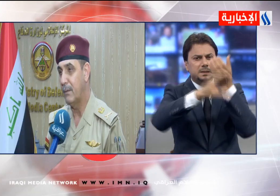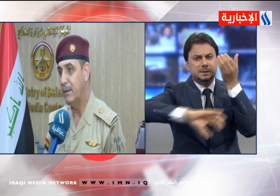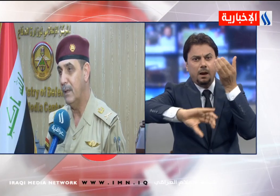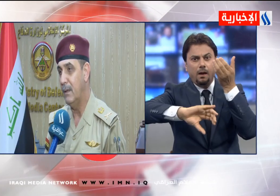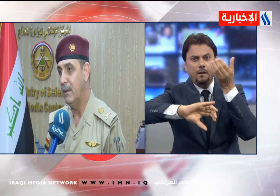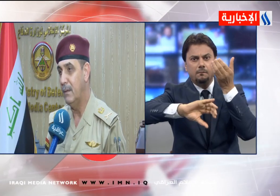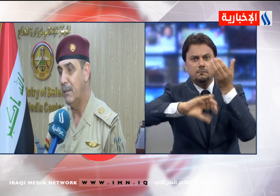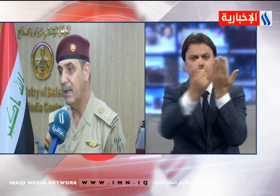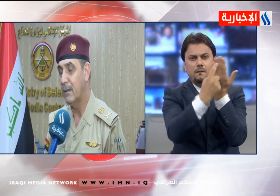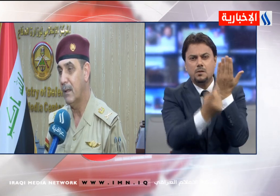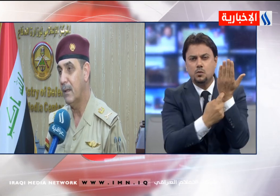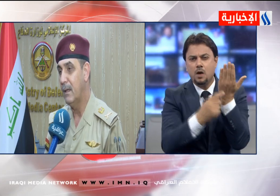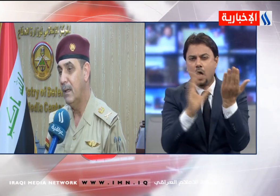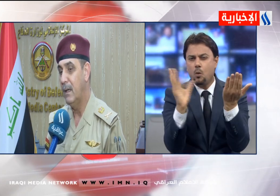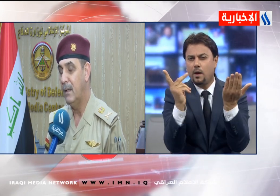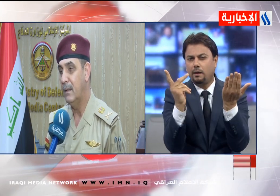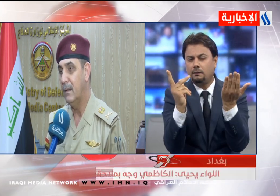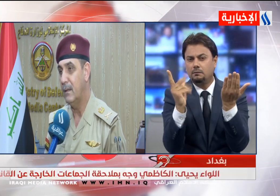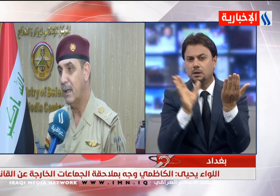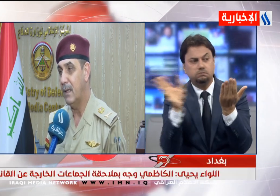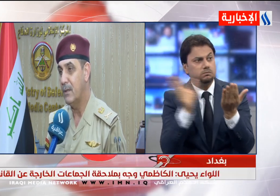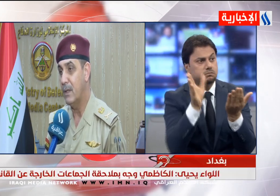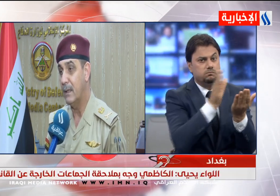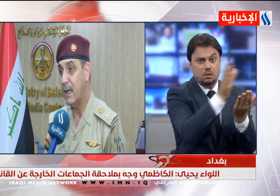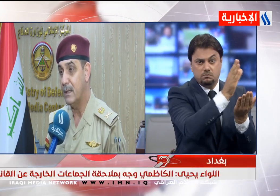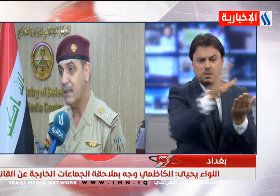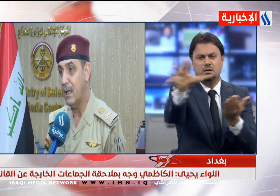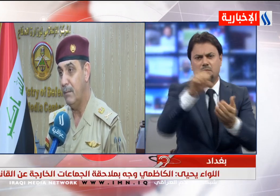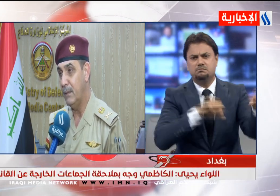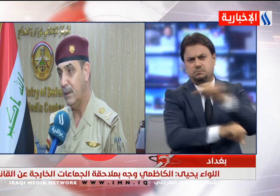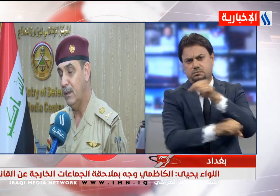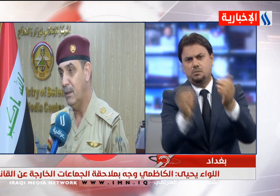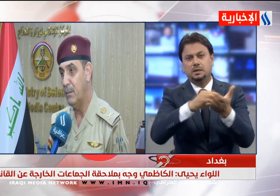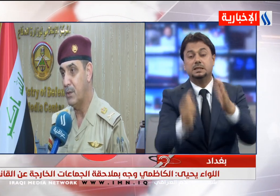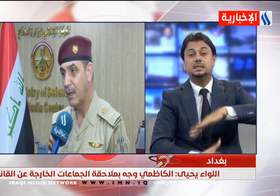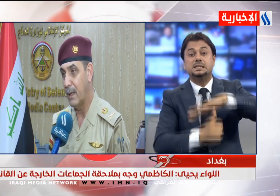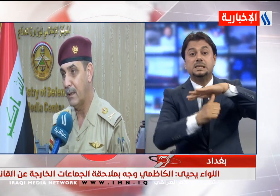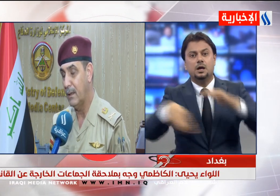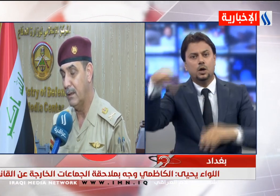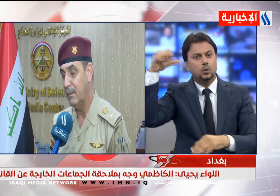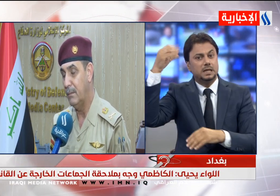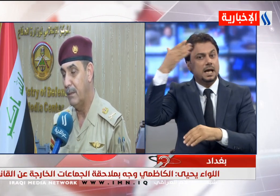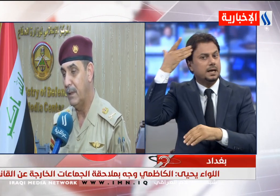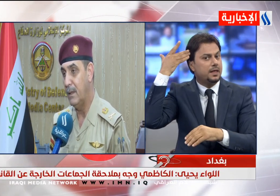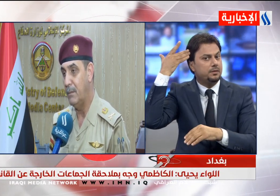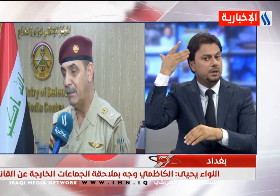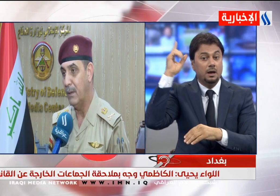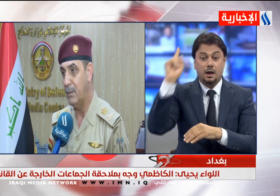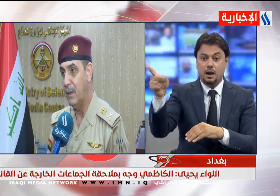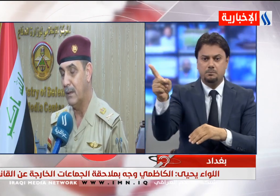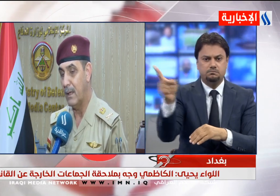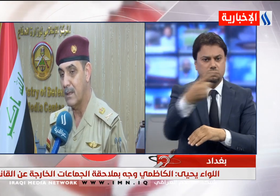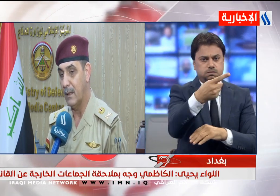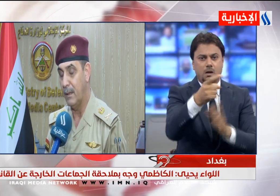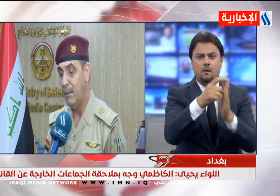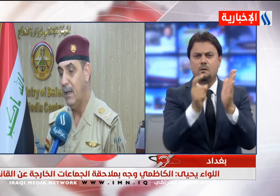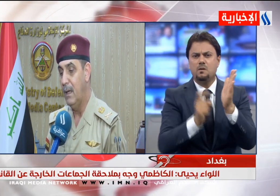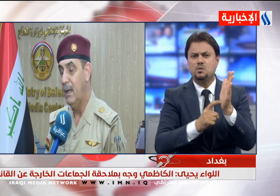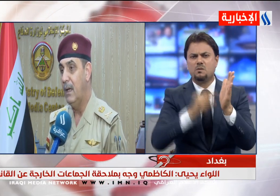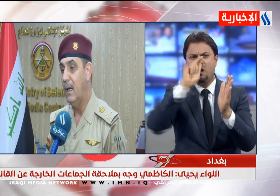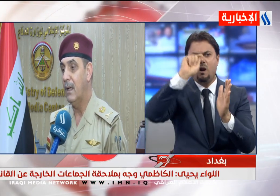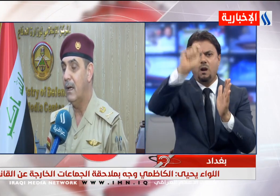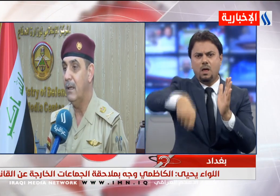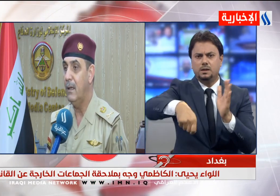السلاح المنفلت حيث وجه القائد العام للقوات المسلحة رئيس الوزراء مصطفى الكاظمي بفرض قوة